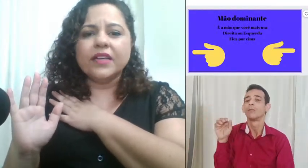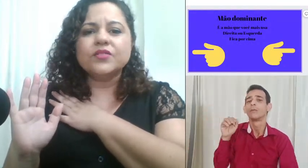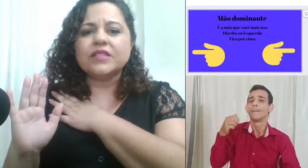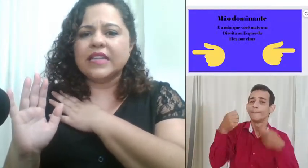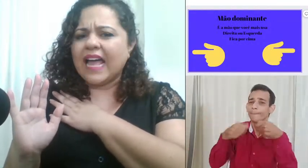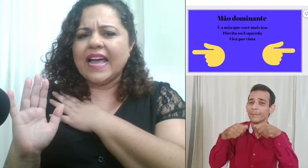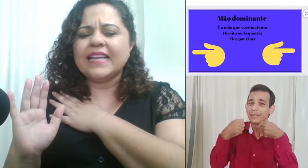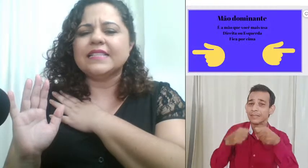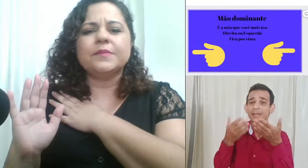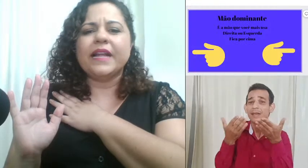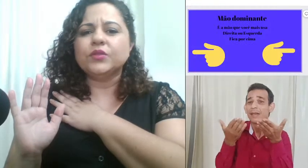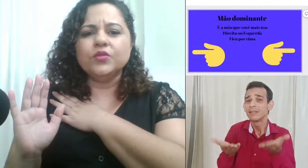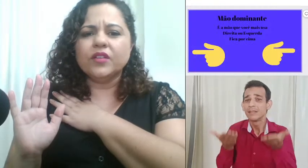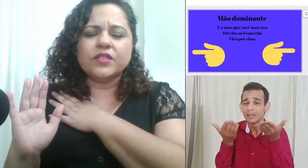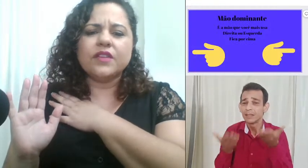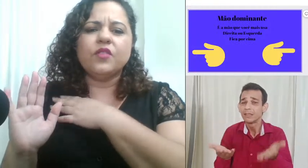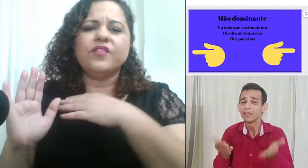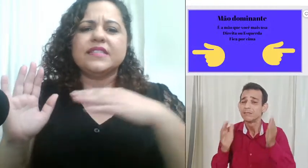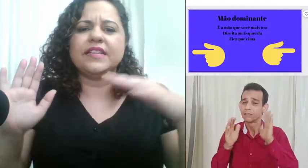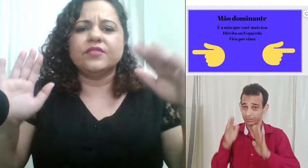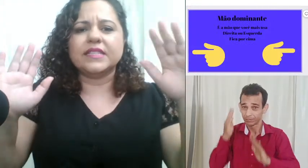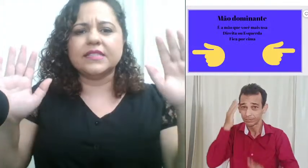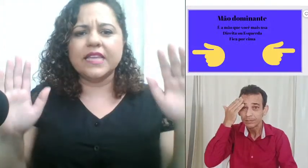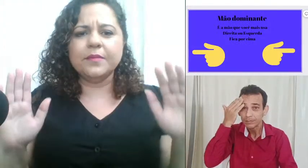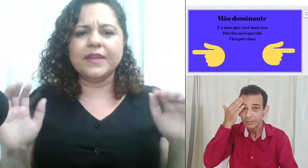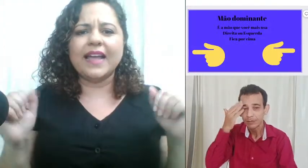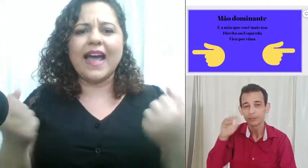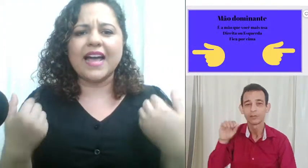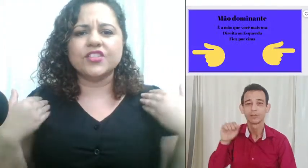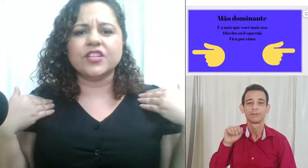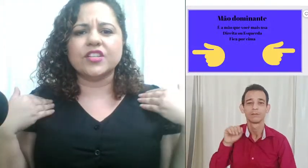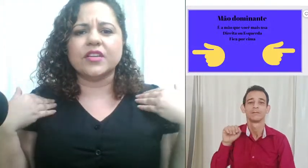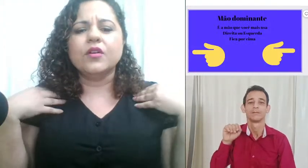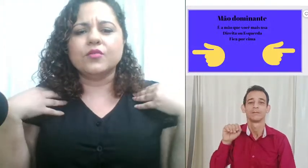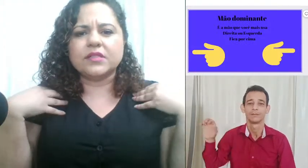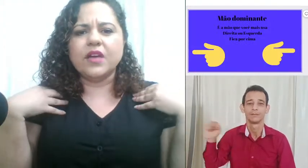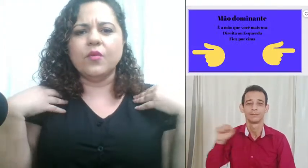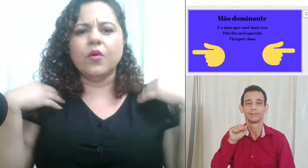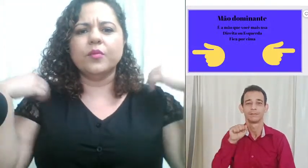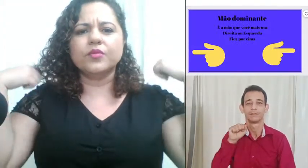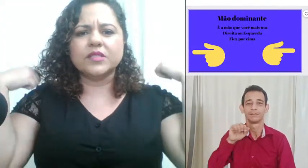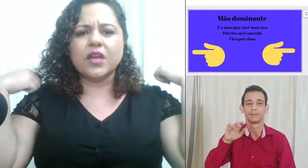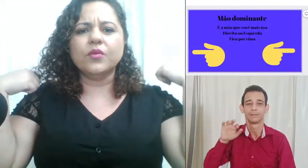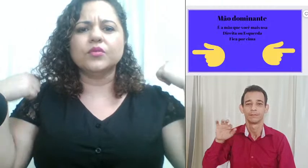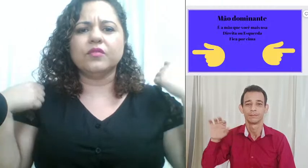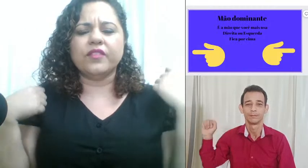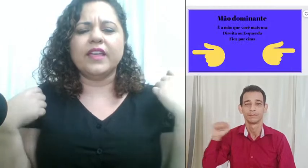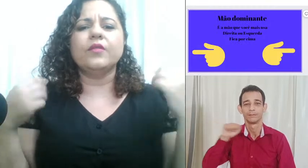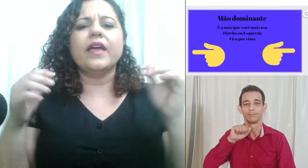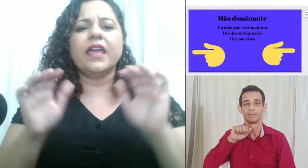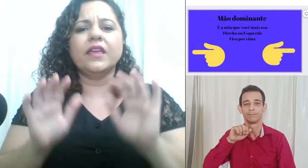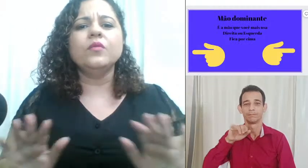dos sinais para tudo que você for fazer você sempre encaixa o seu ombro o seu cotovelo em um